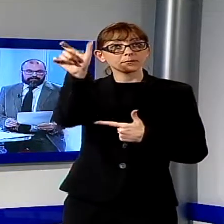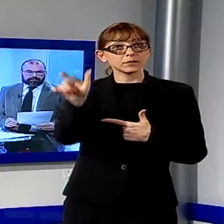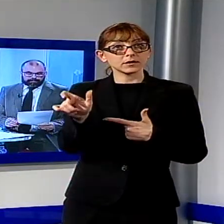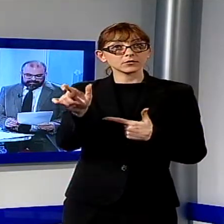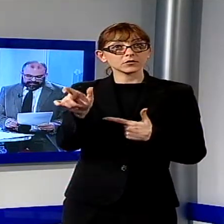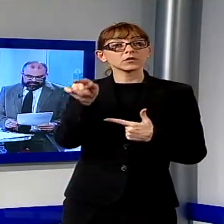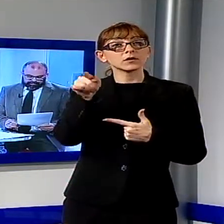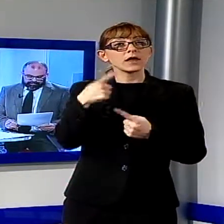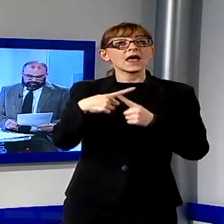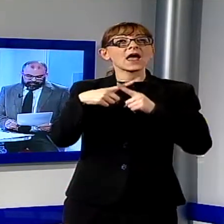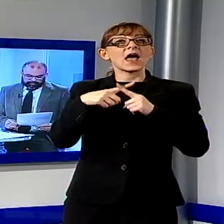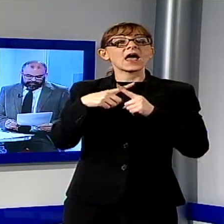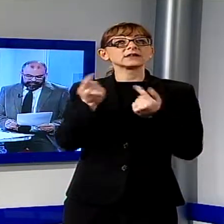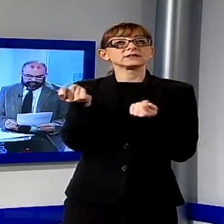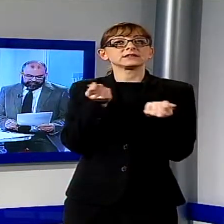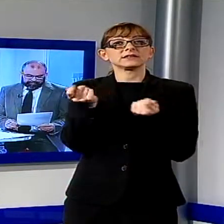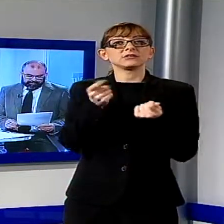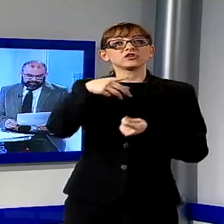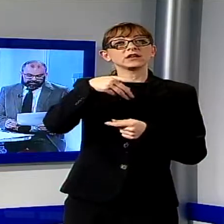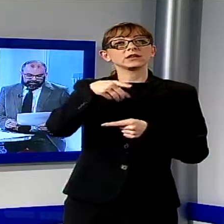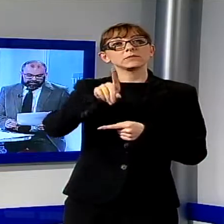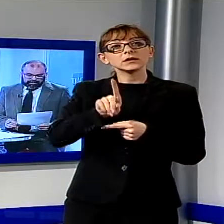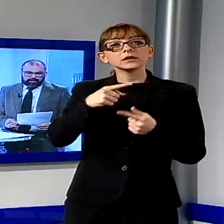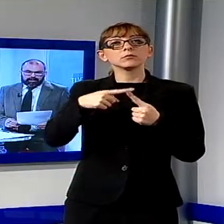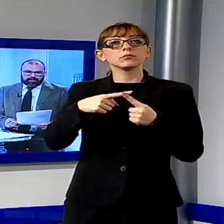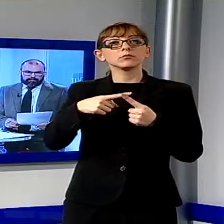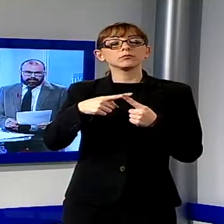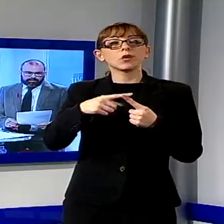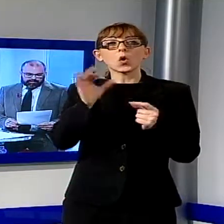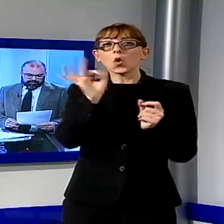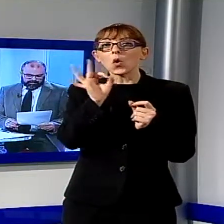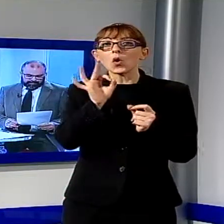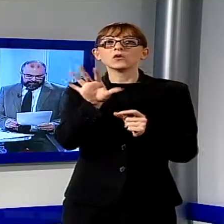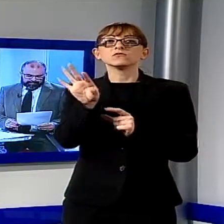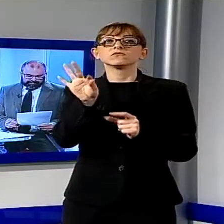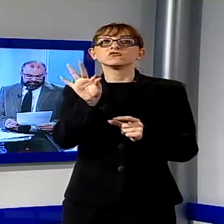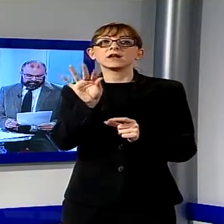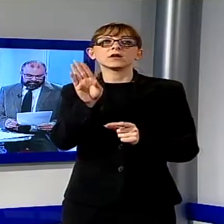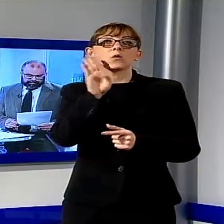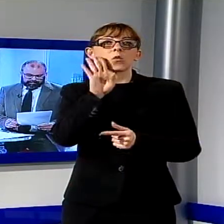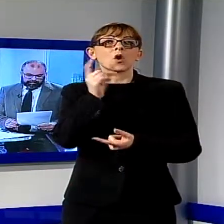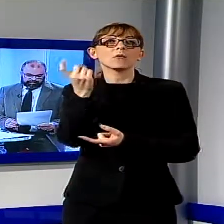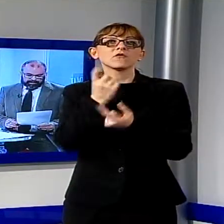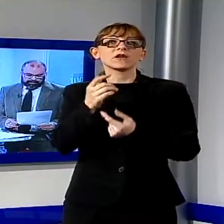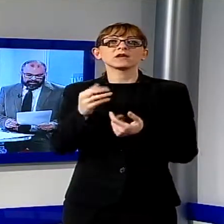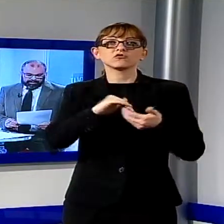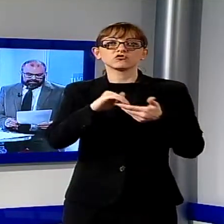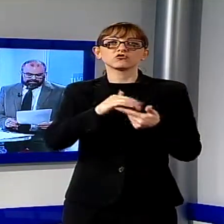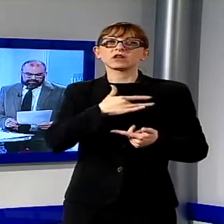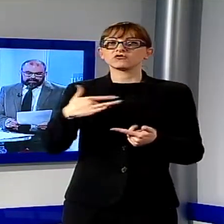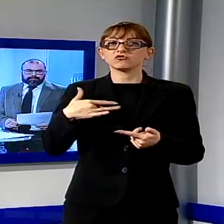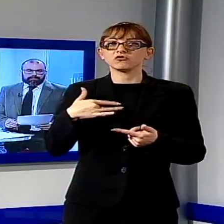dirigente del PD ha scritto Dati o un esponente della società civile. È una decisione che spetta al partito. Nel primo caso